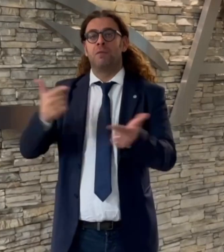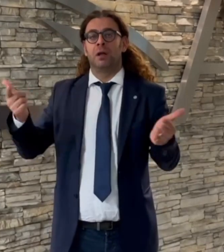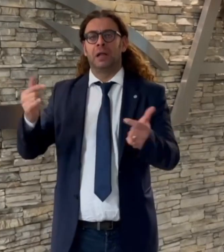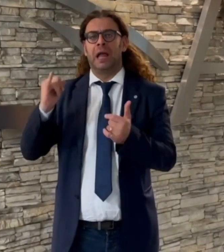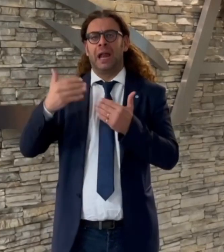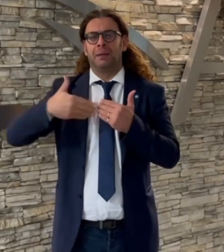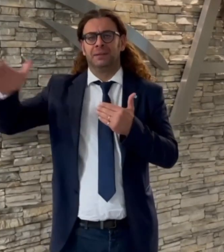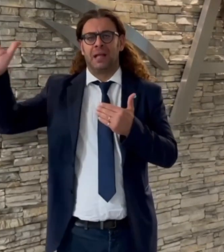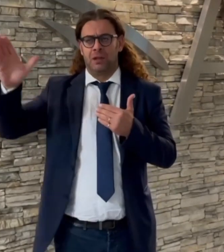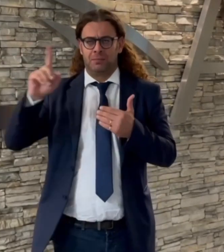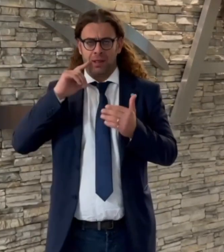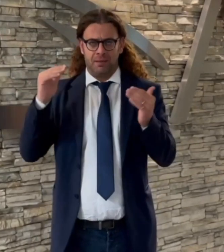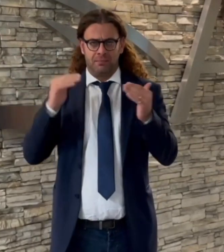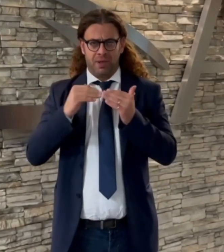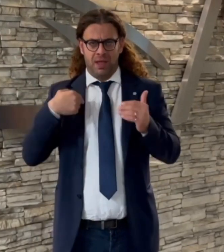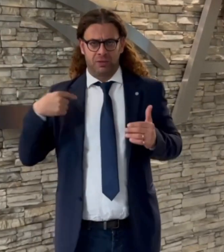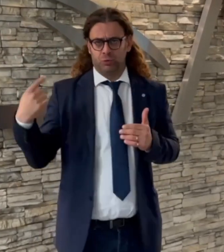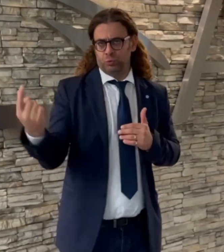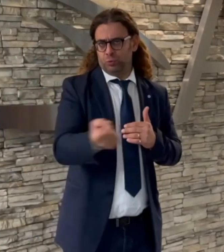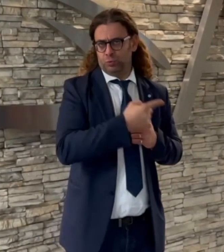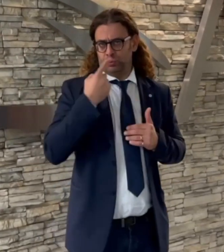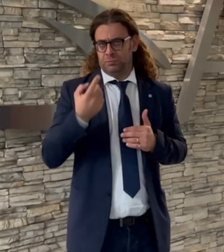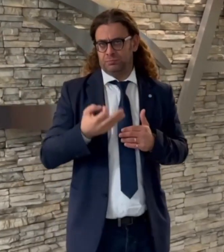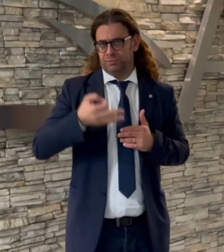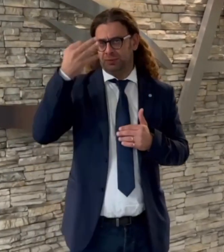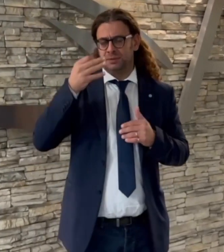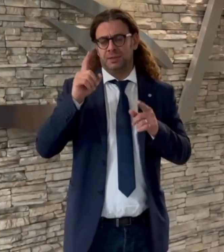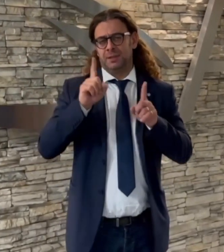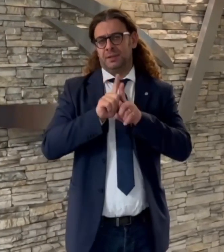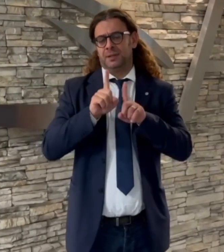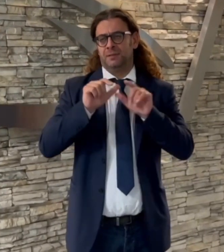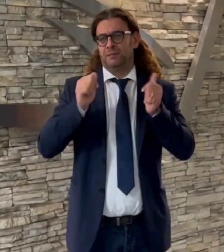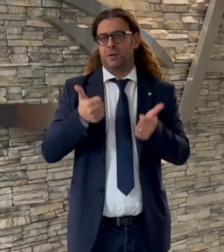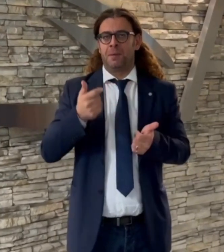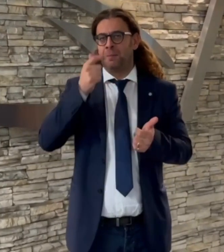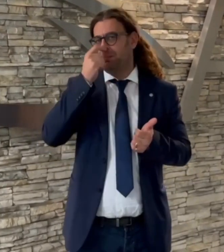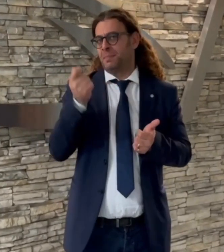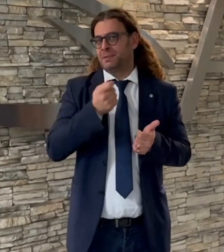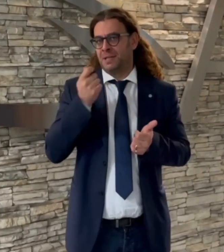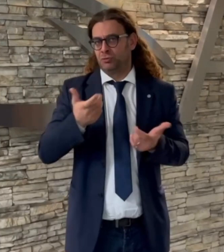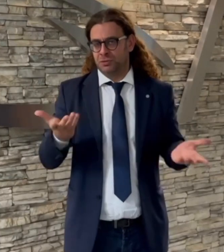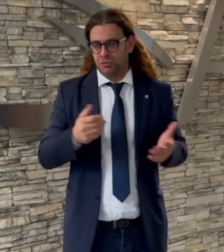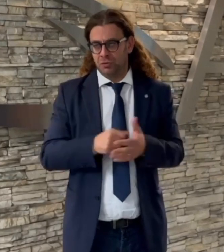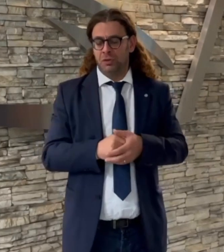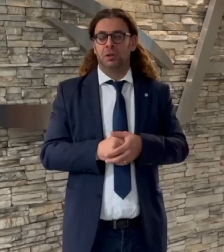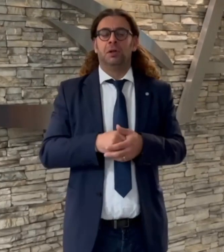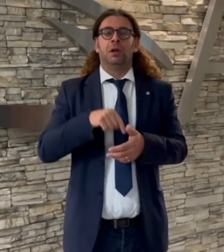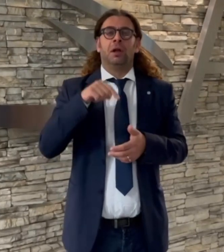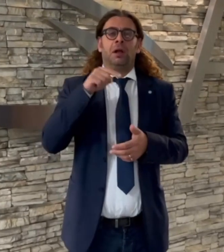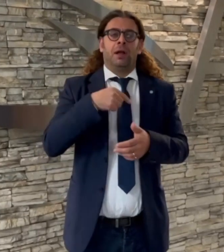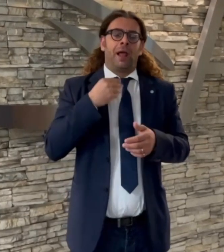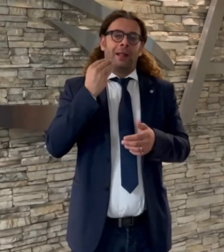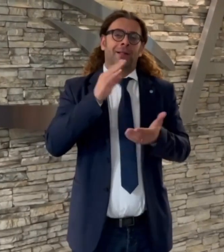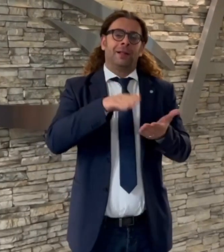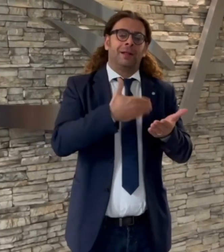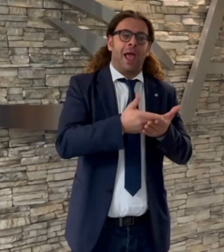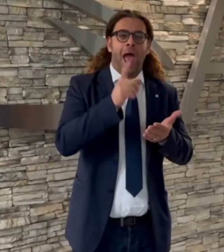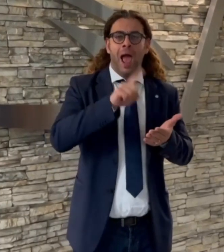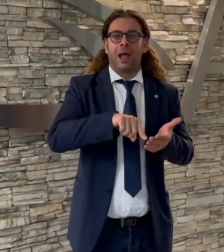in Si è evidenziato inoltre che l'ISBN non riconosce le lingue dei segni e pertanto dovrebbe essere aggiornato. Il